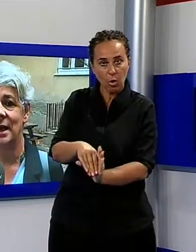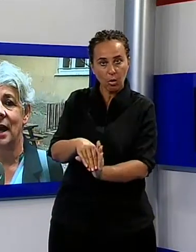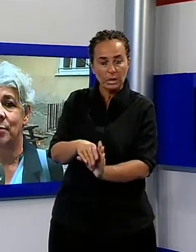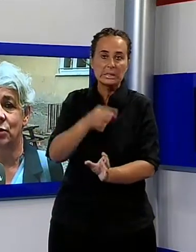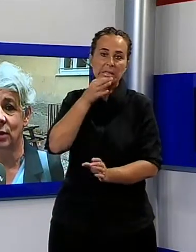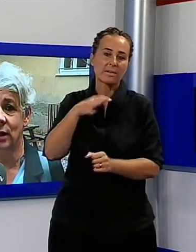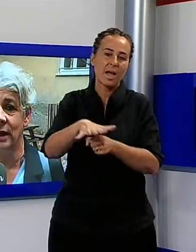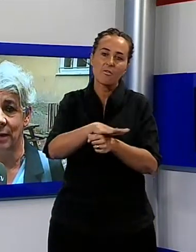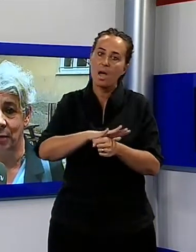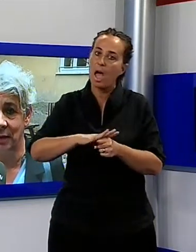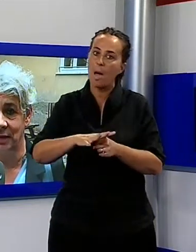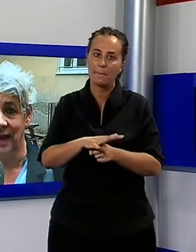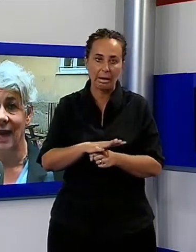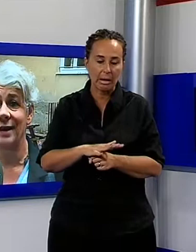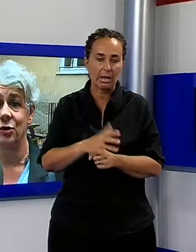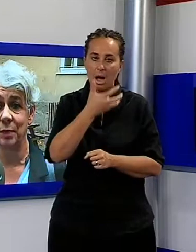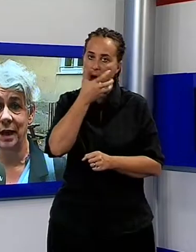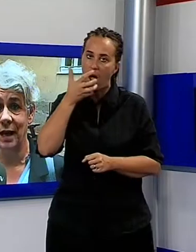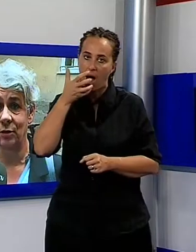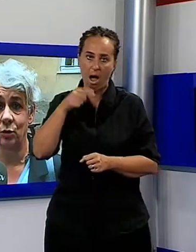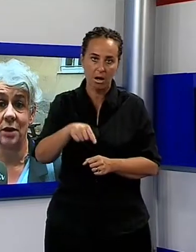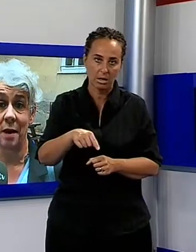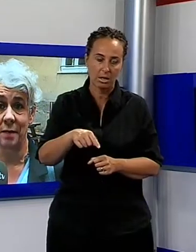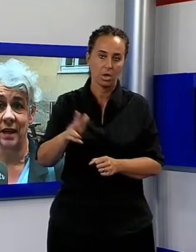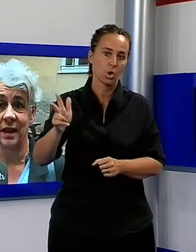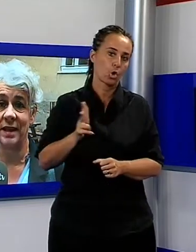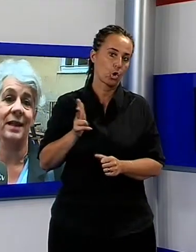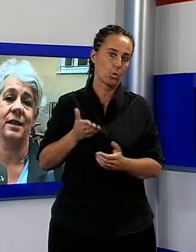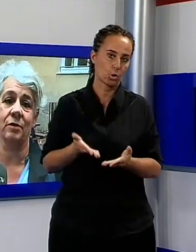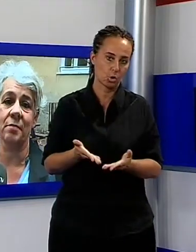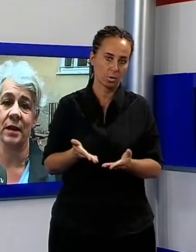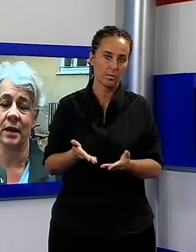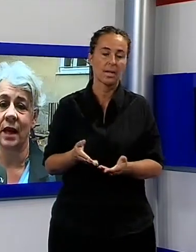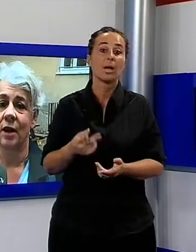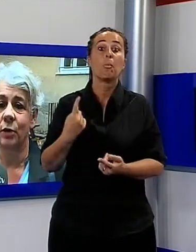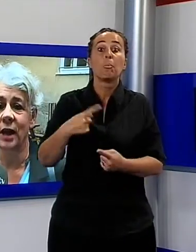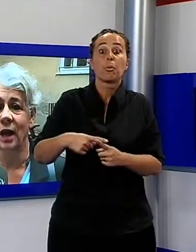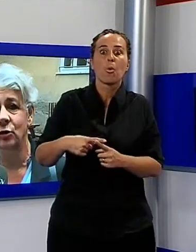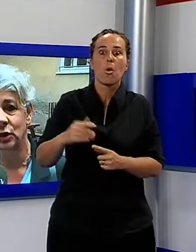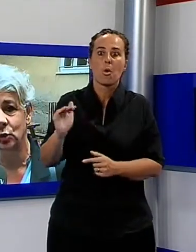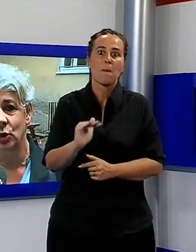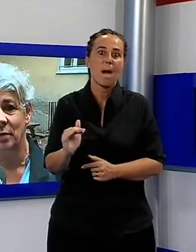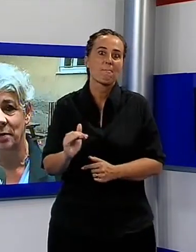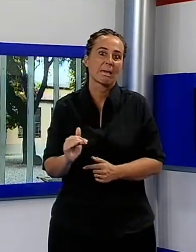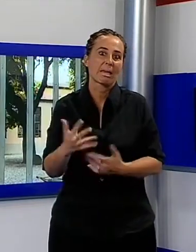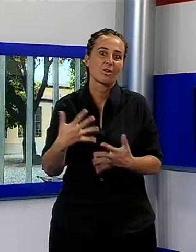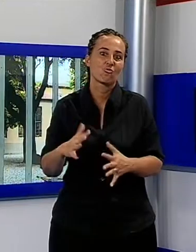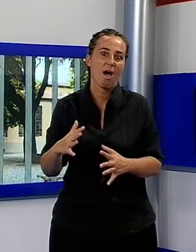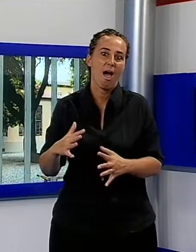proseguire nella propria attività ed ospitare tutti i bambini che tradizionalmente qui hanno vissuto le prime fasi della loro